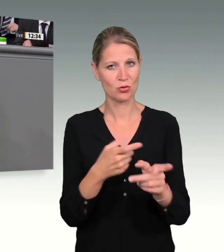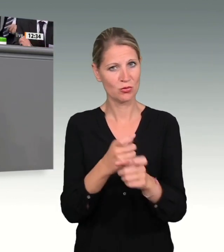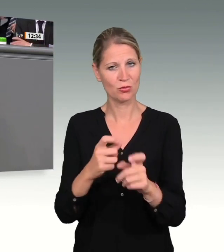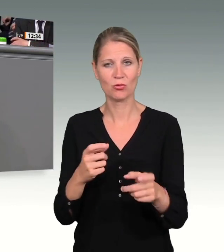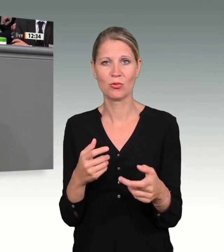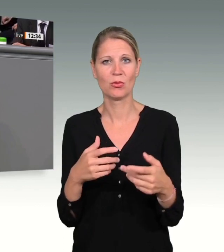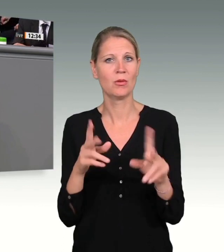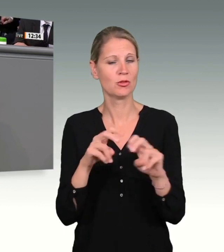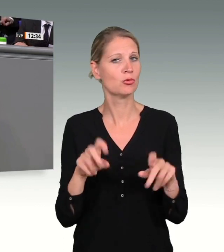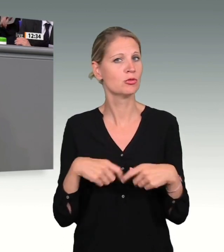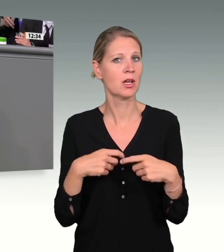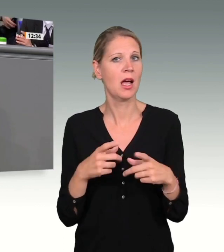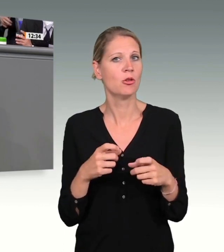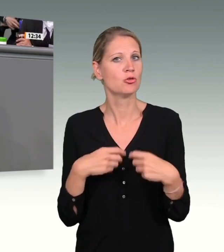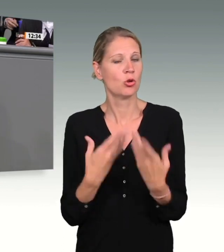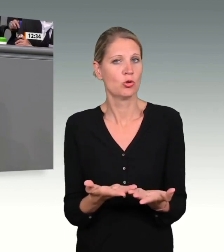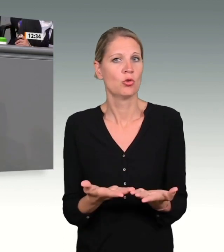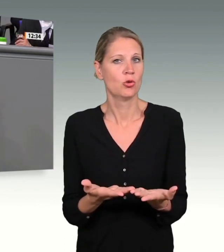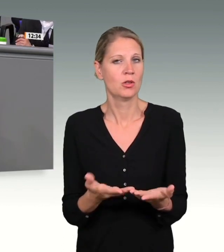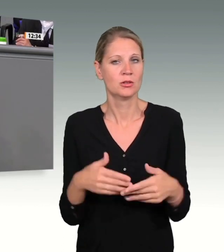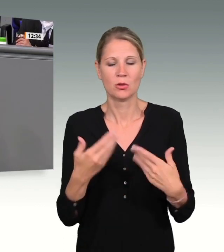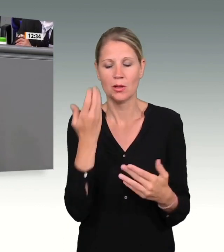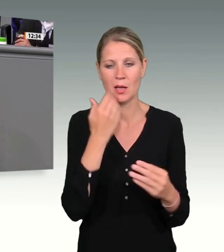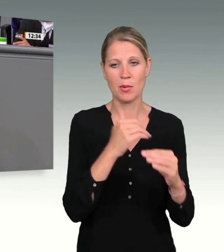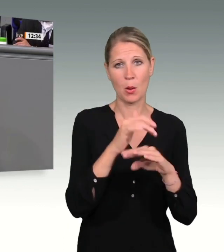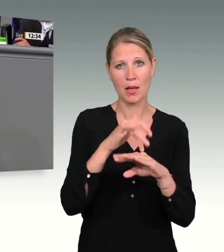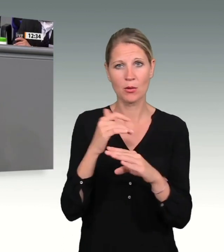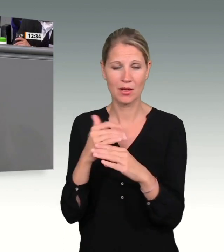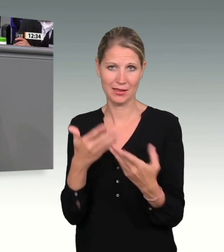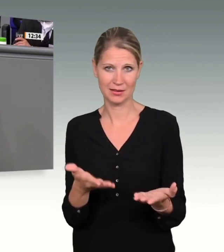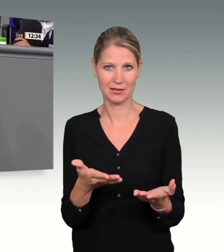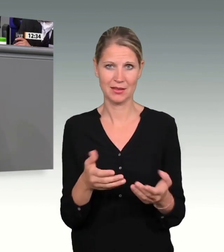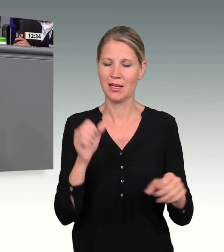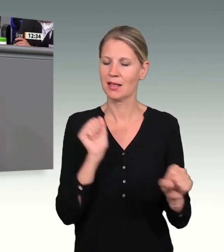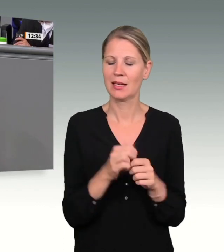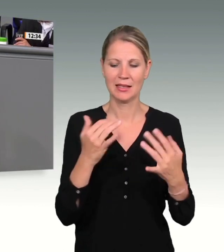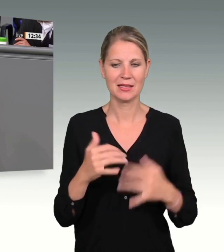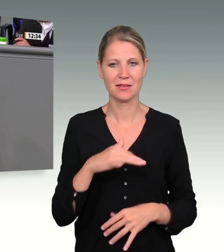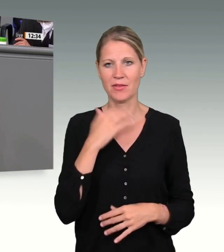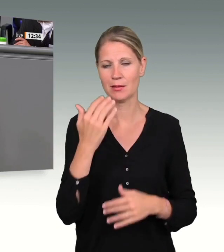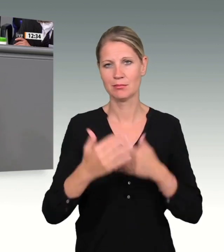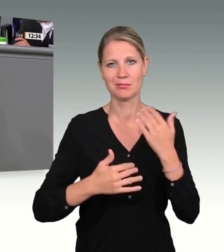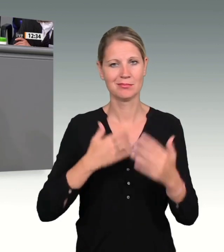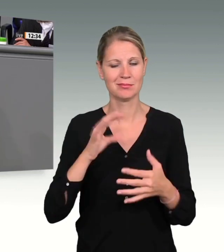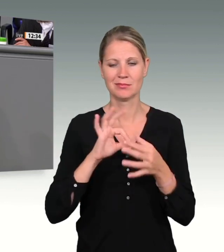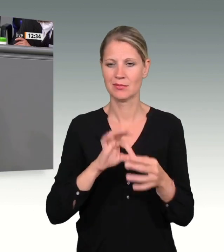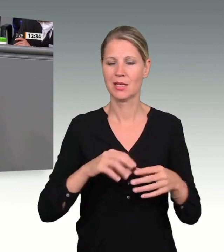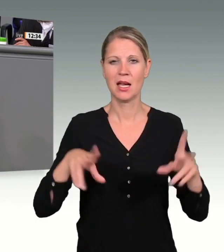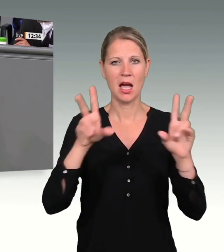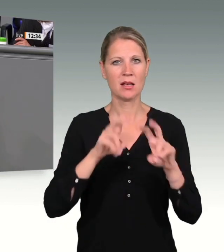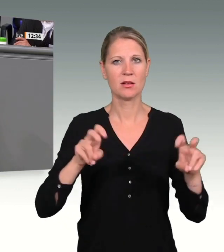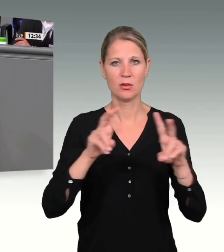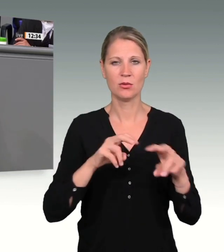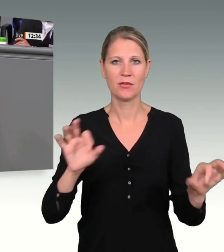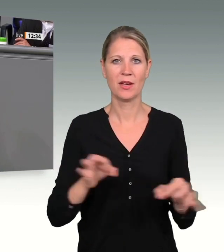Man könnte viel noch hier zum Thema der Analysefähigkeit von Sicherheitsbehörden sagen. Da komme ich auch zu anderen